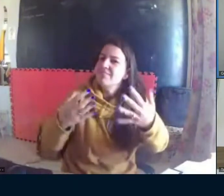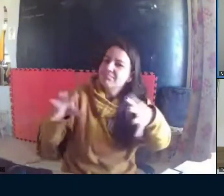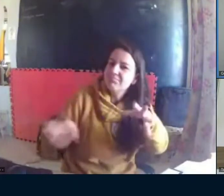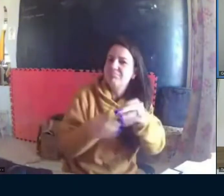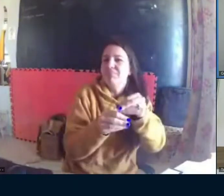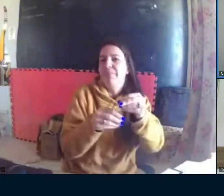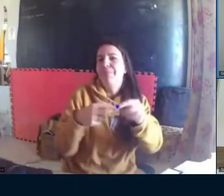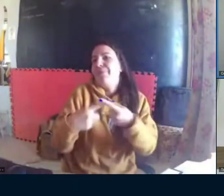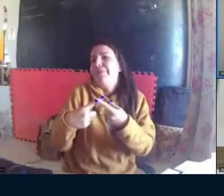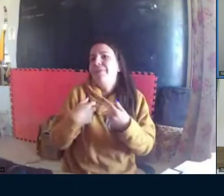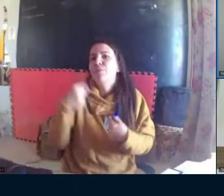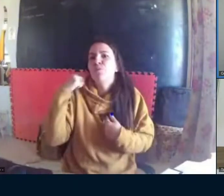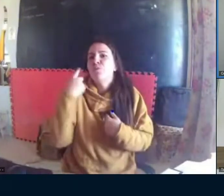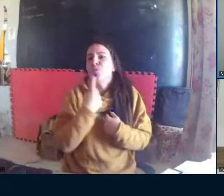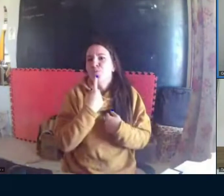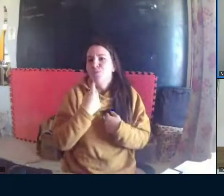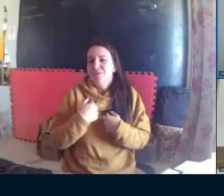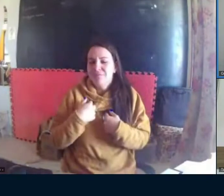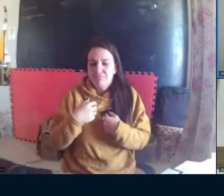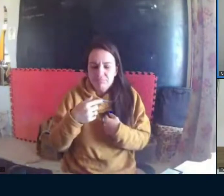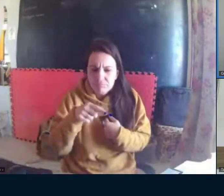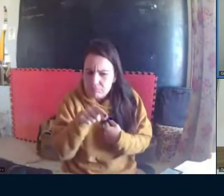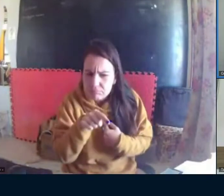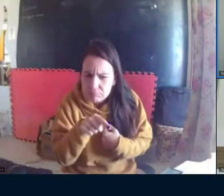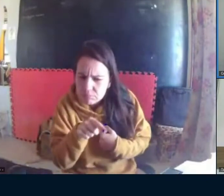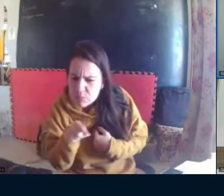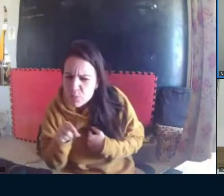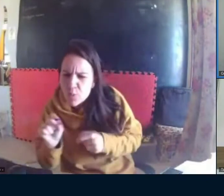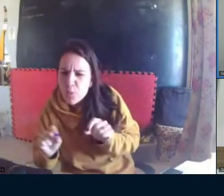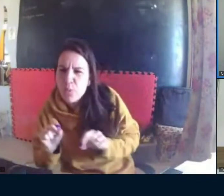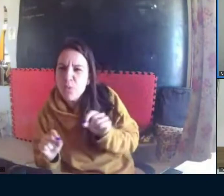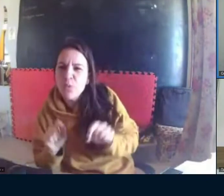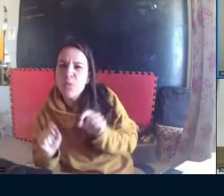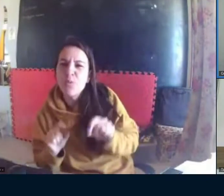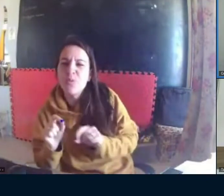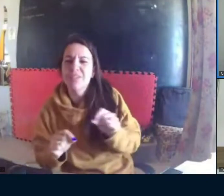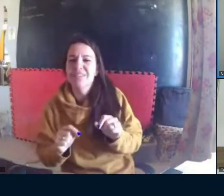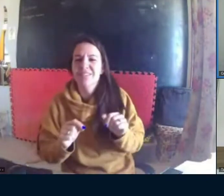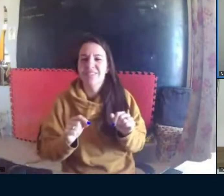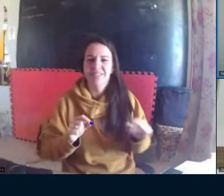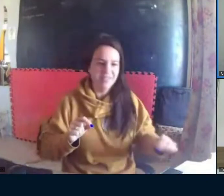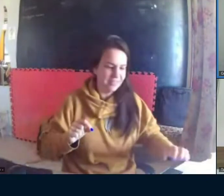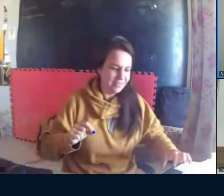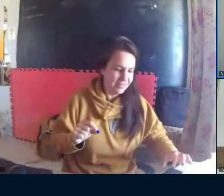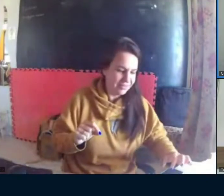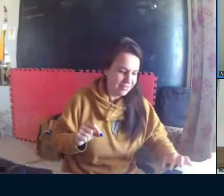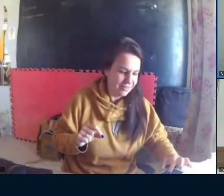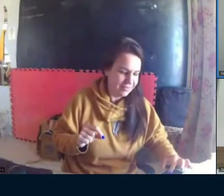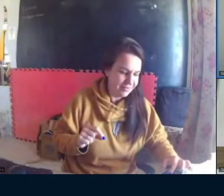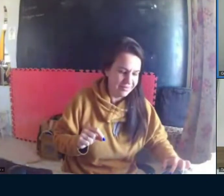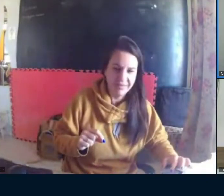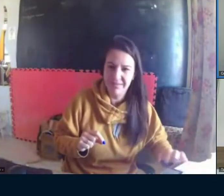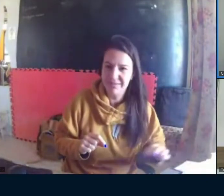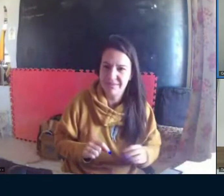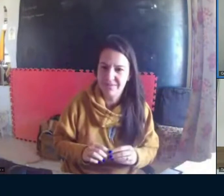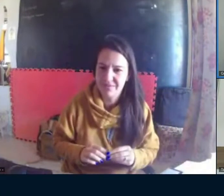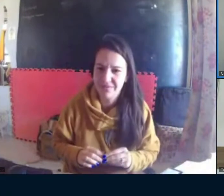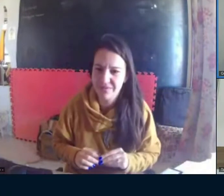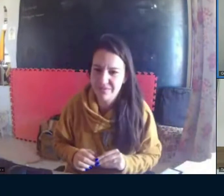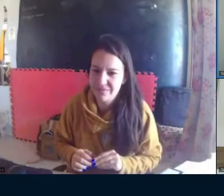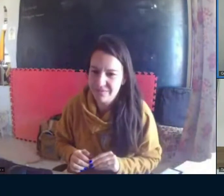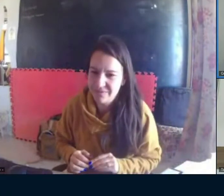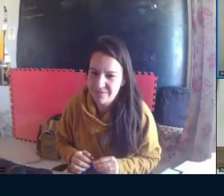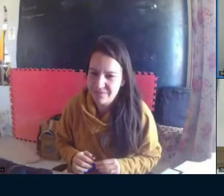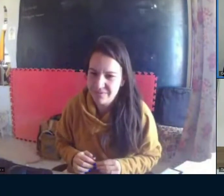Eu sugiro que você coloque no seu trabalho quais as ferramentas que você usou, instrumentos que você usou para fazer esse trabalho, essa